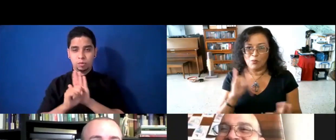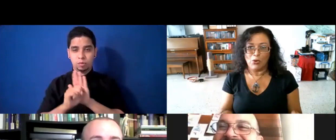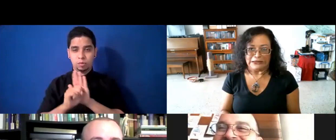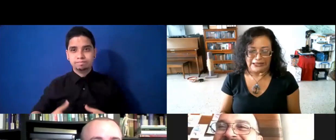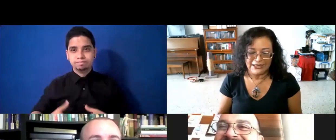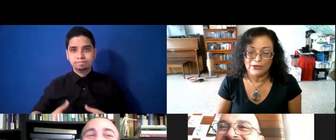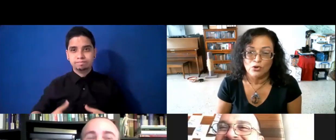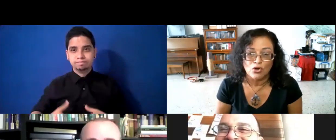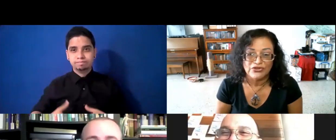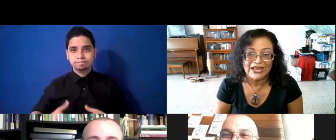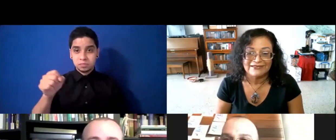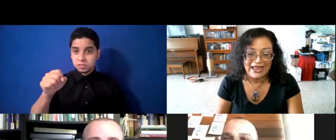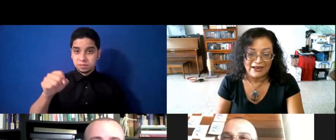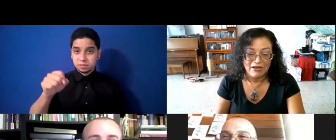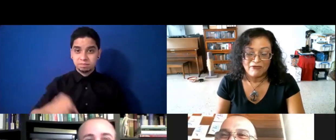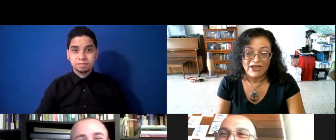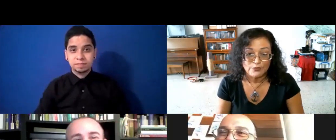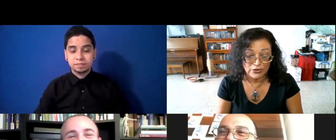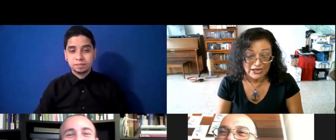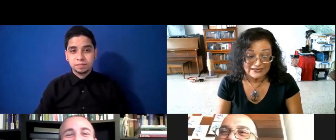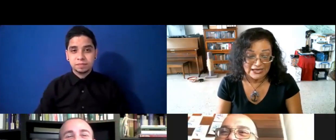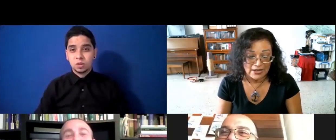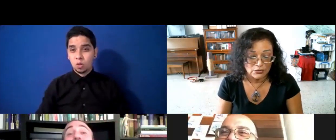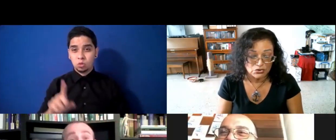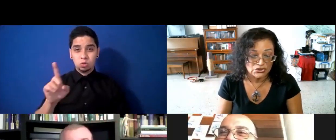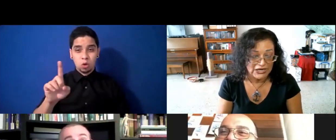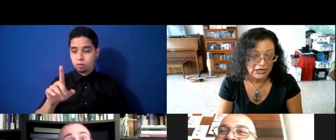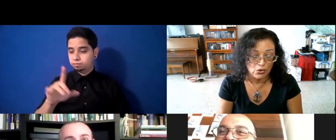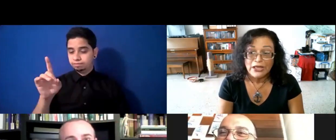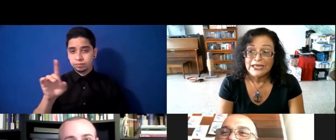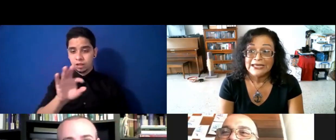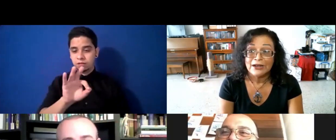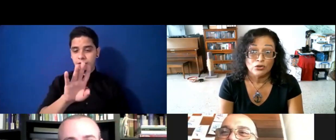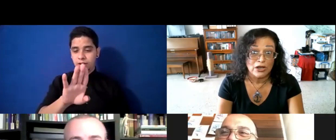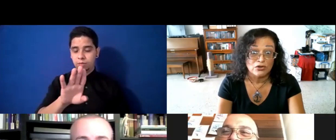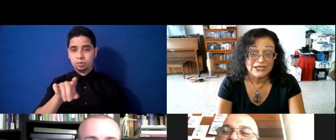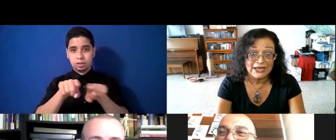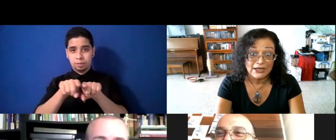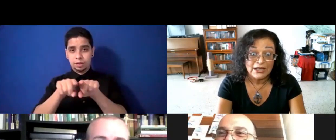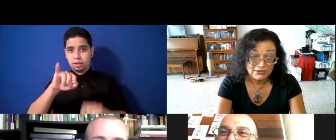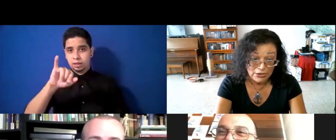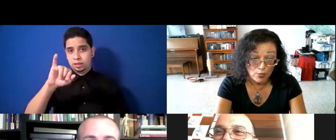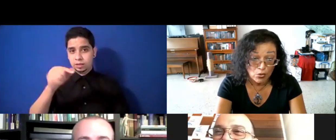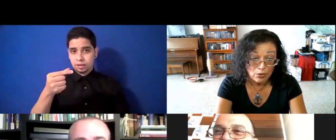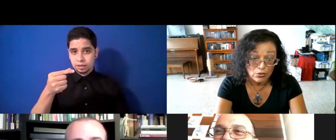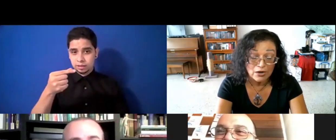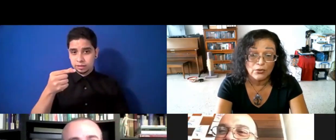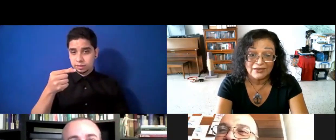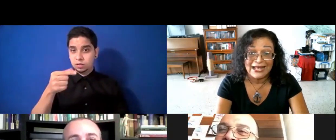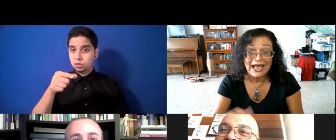envuelta. los dos pies en Facebook y en Instagram. Ruccelo. Pero lo voy a buscar. Sí, no, búscalo, búscalo. Porque de verdad,